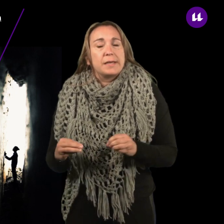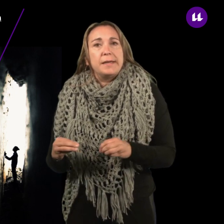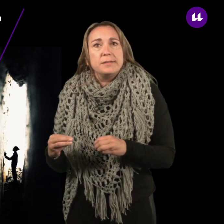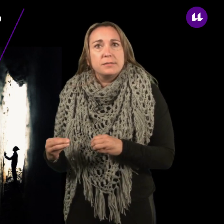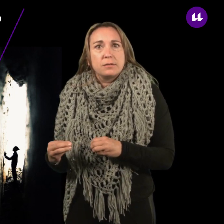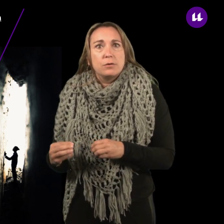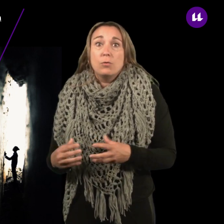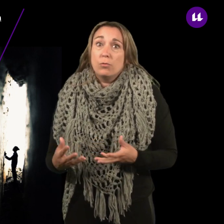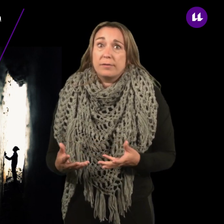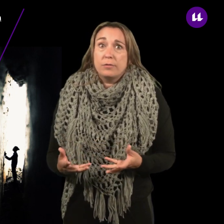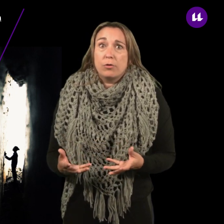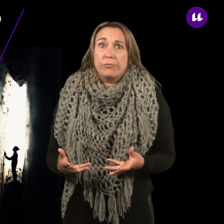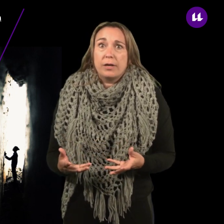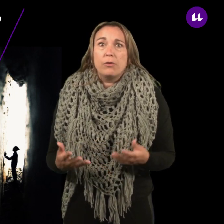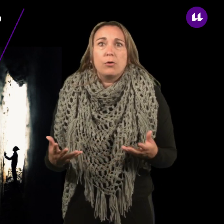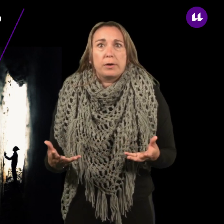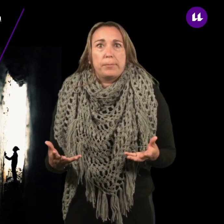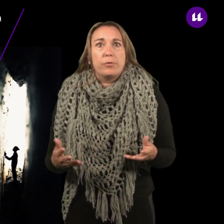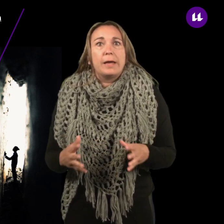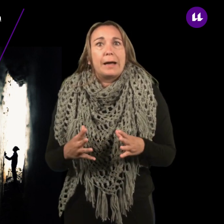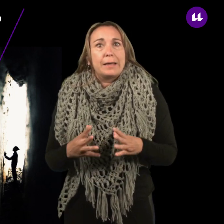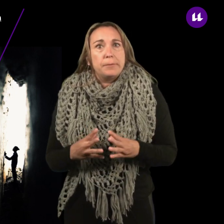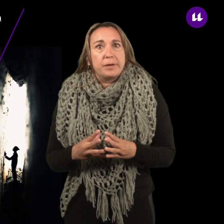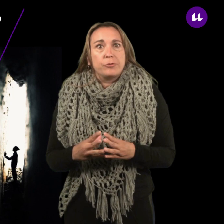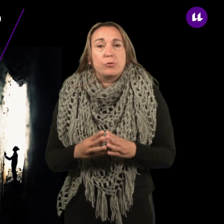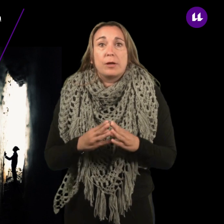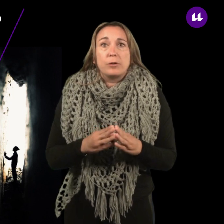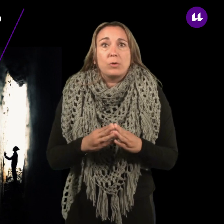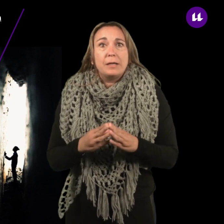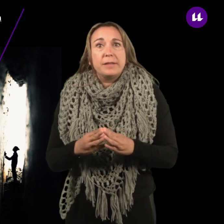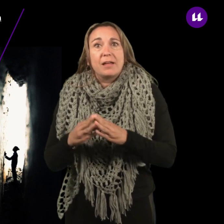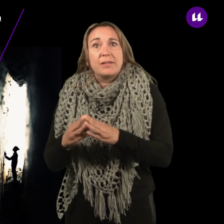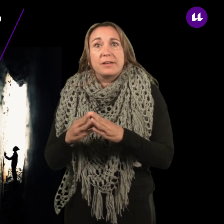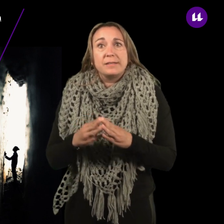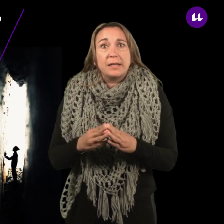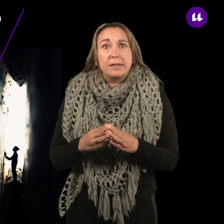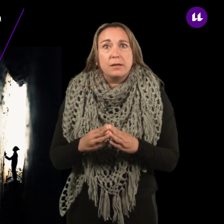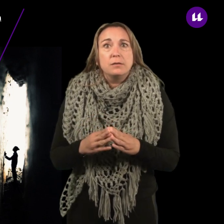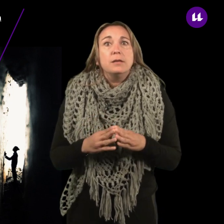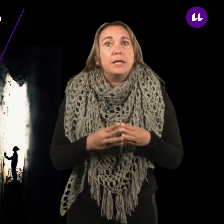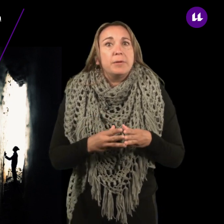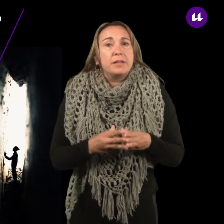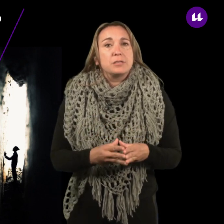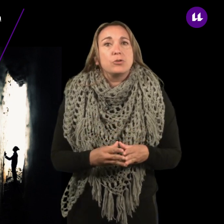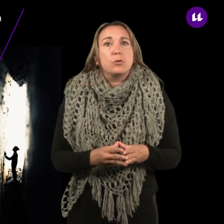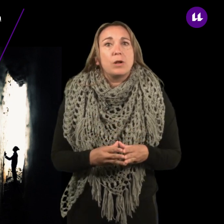INST, un recinto confinado corresponde a aquel espacio con aberturas limitadas de entrada y salida y ventilación natural